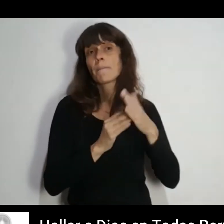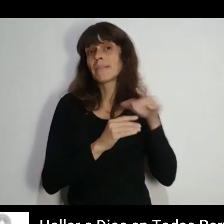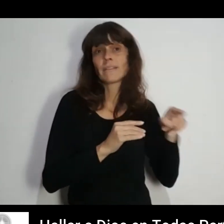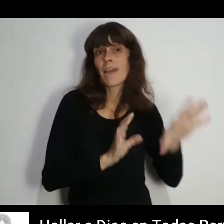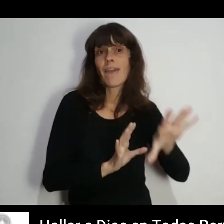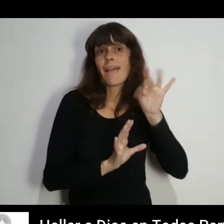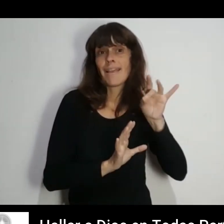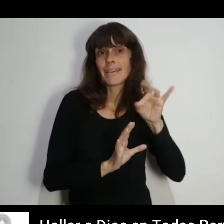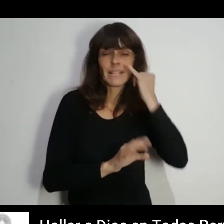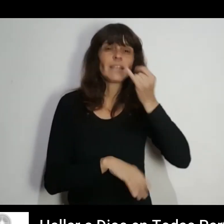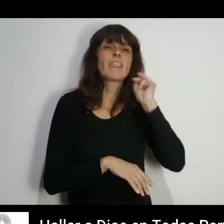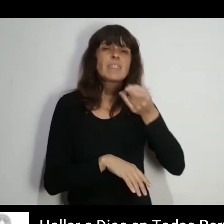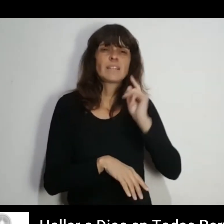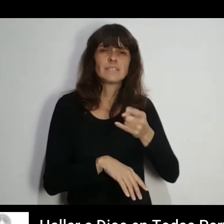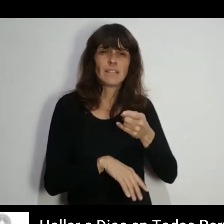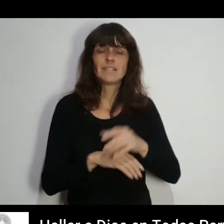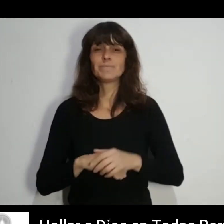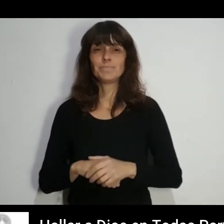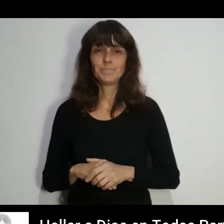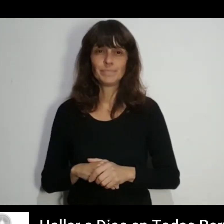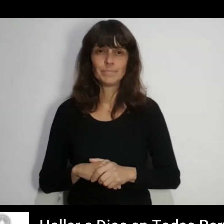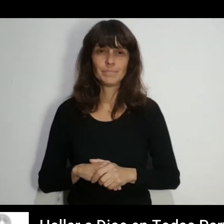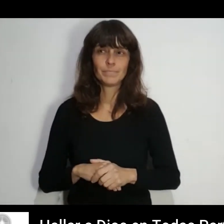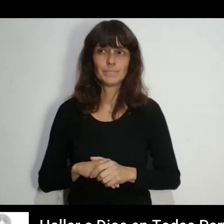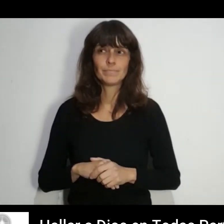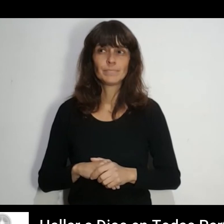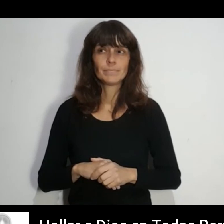Depende de ti elegir Y tomar tus decisiones